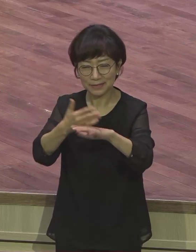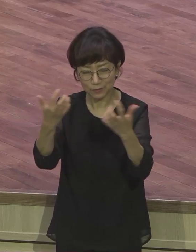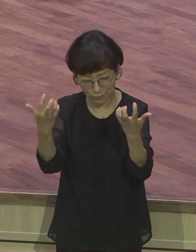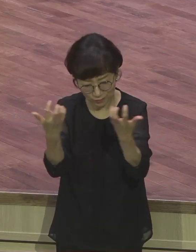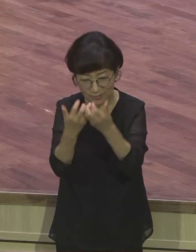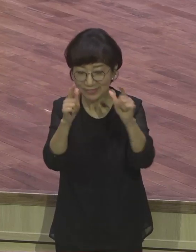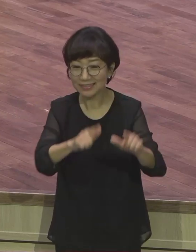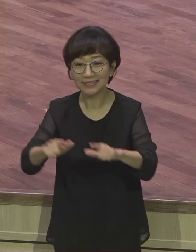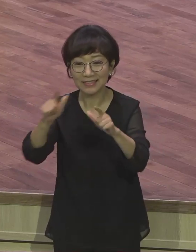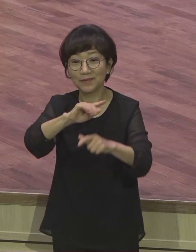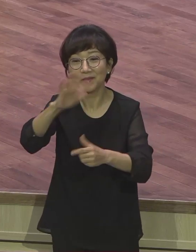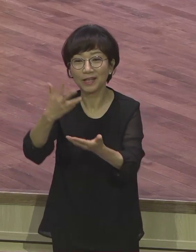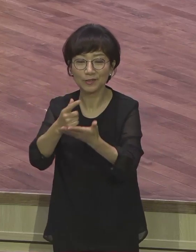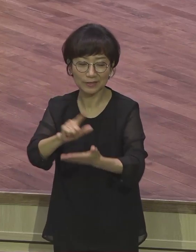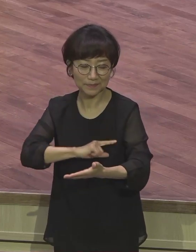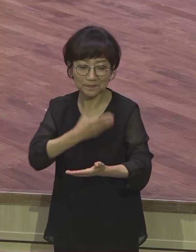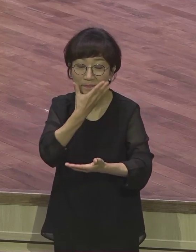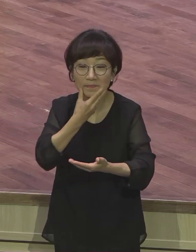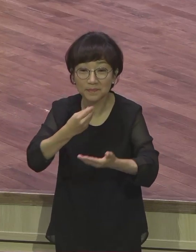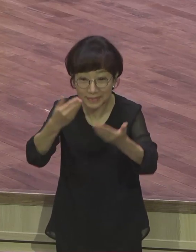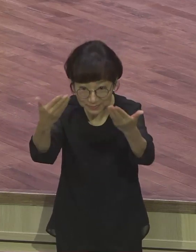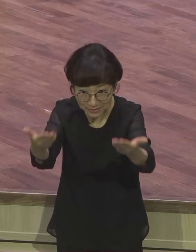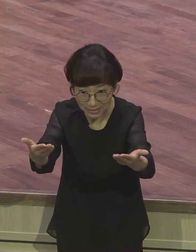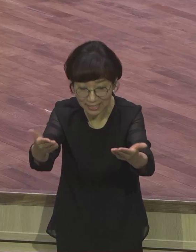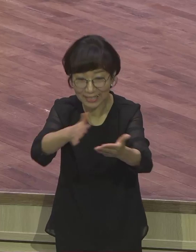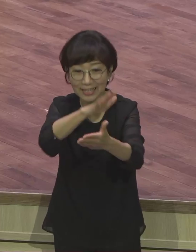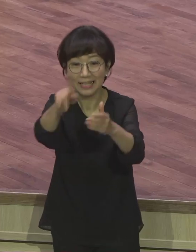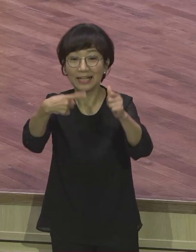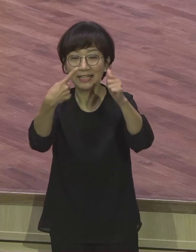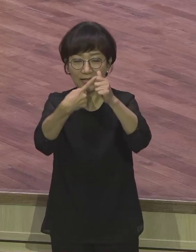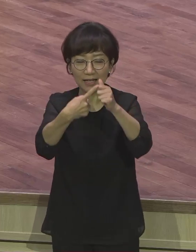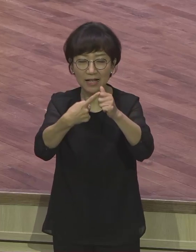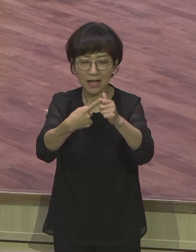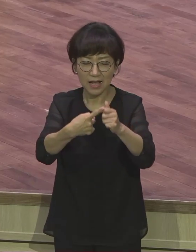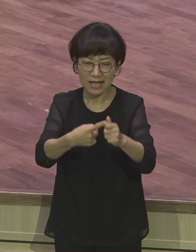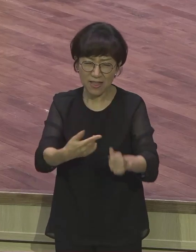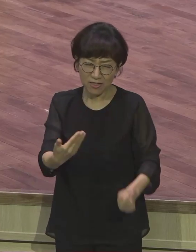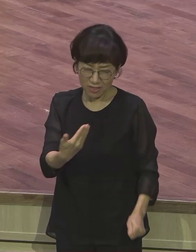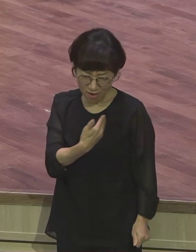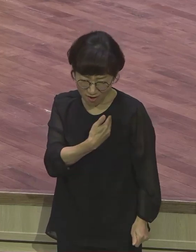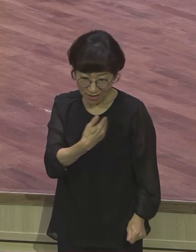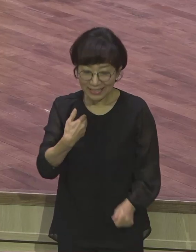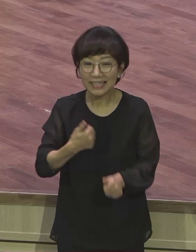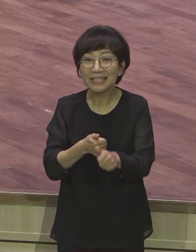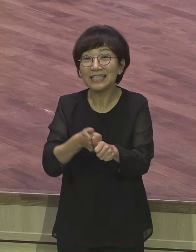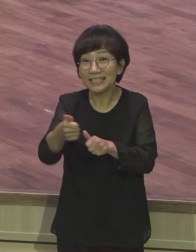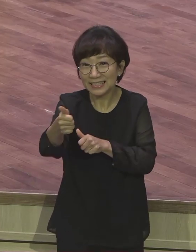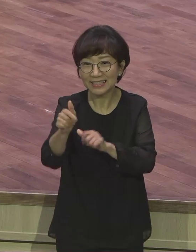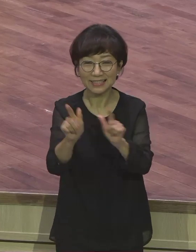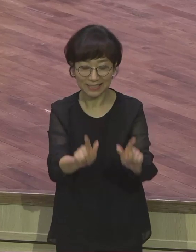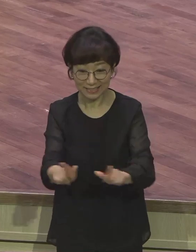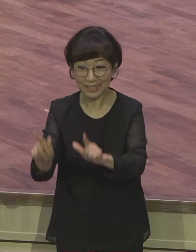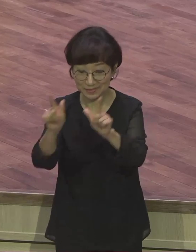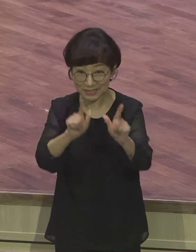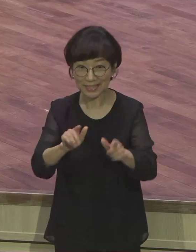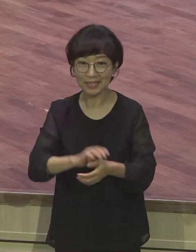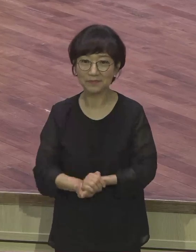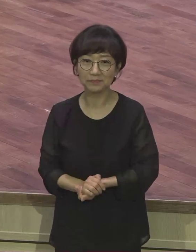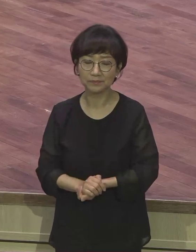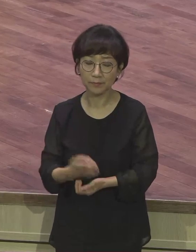되시길 제목으로 축복합니다. 그럼 첫째로 넉넉히 이기는 삶이에요. 31절입니다. 그런적 이 일에 대하여 우리가 무슨 말